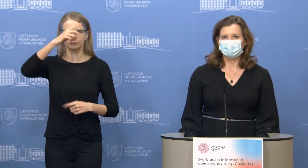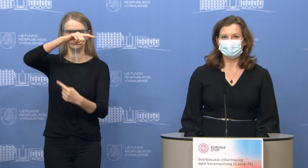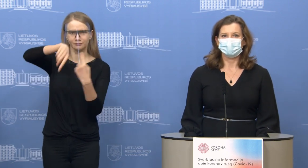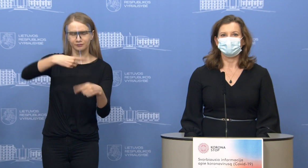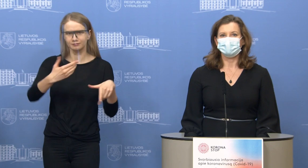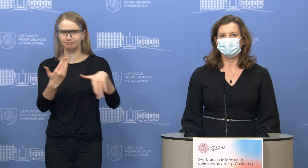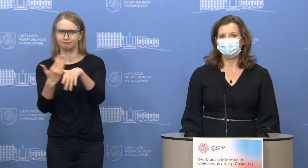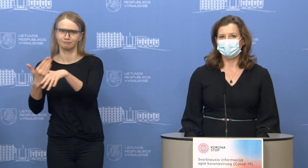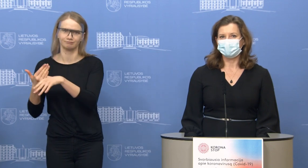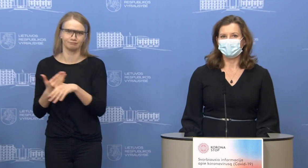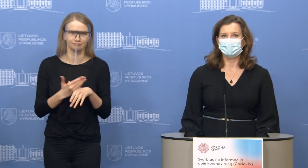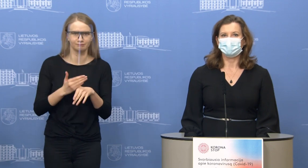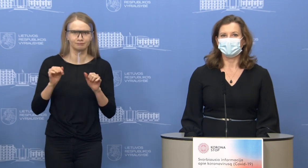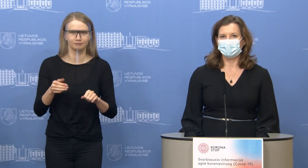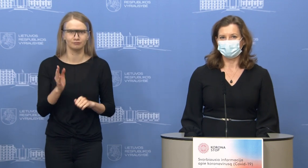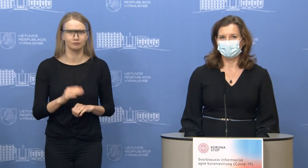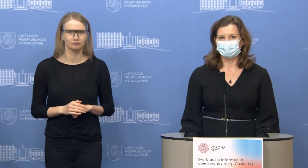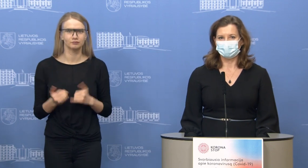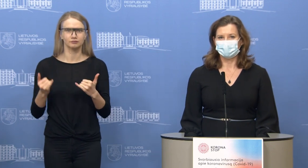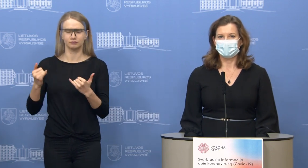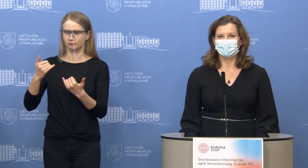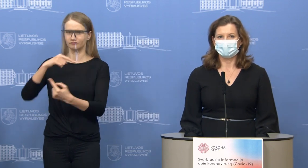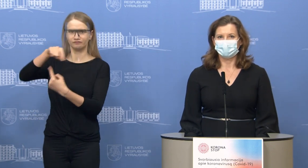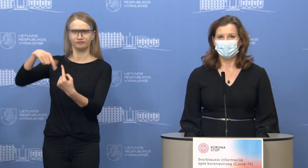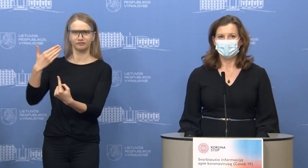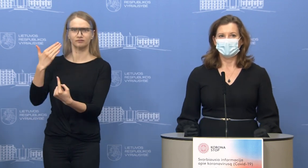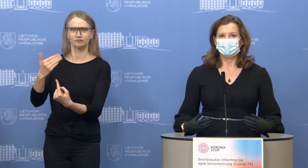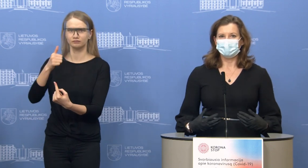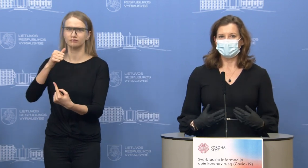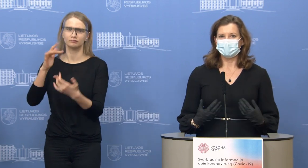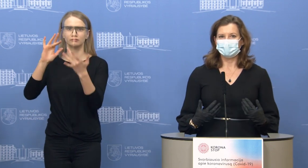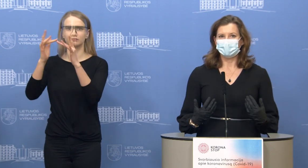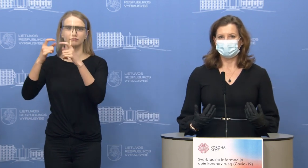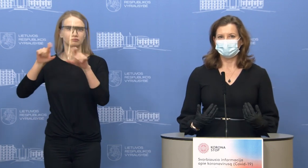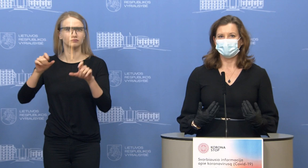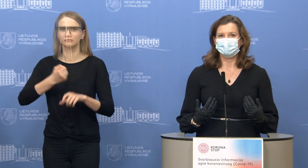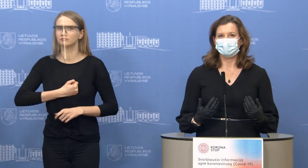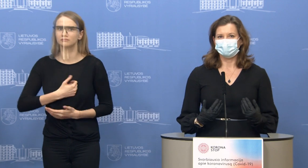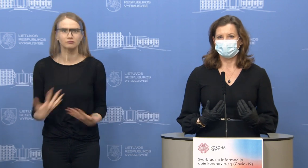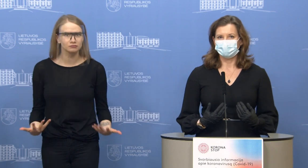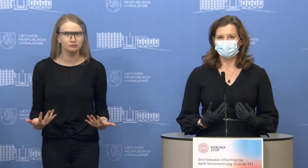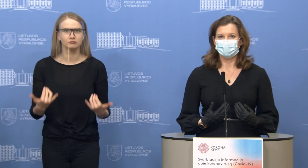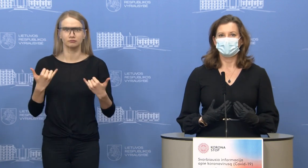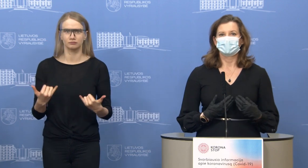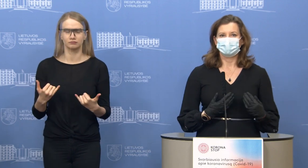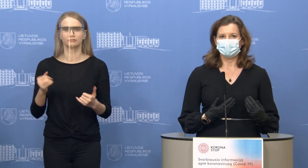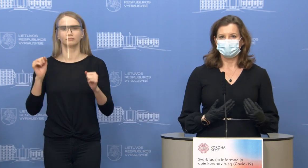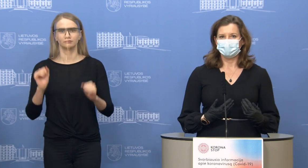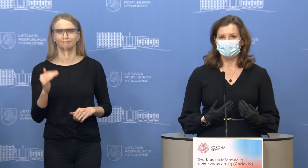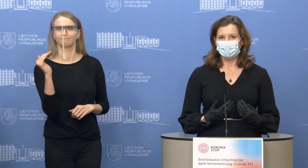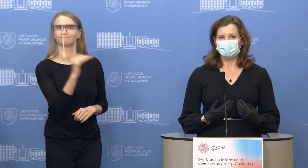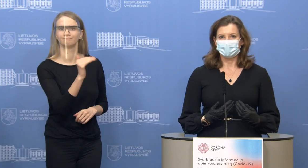tradiciniam verslui, kuris iki šiol dar neprekiavo elektroninėje erdėje, labai greitai adaptuotis prie šio naujo